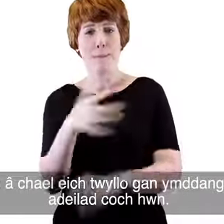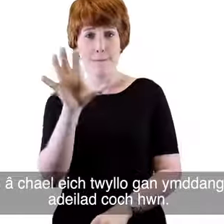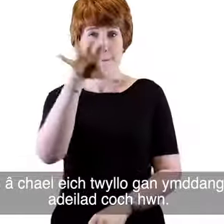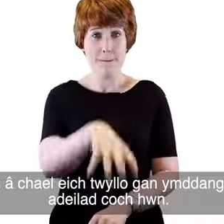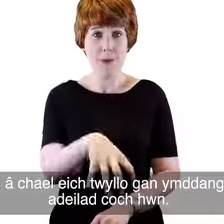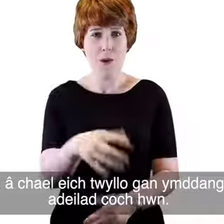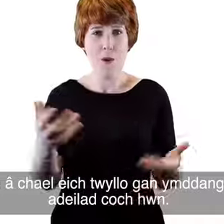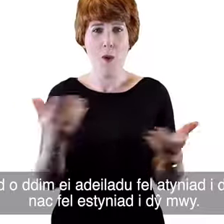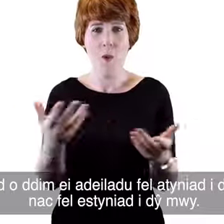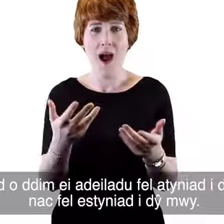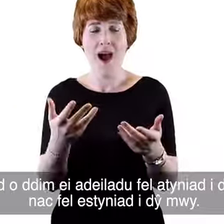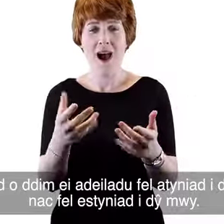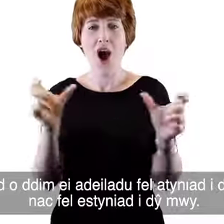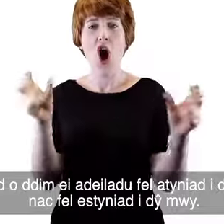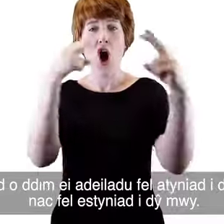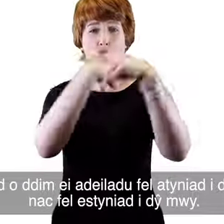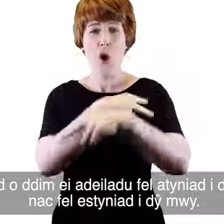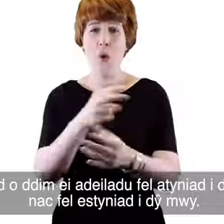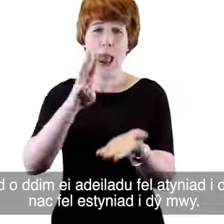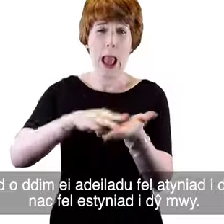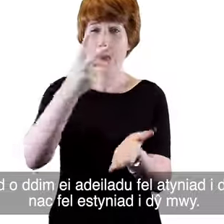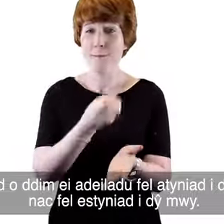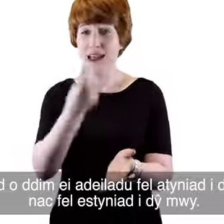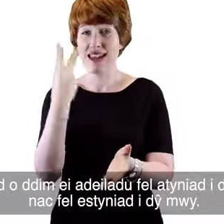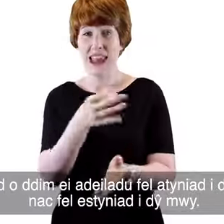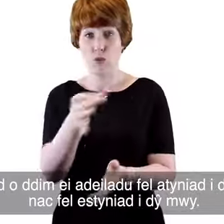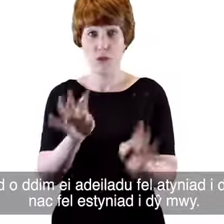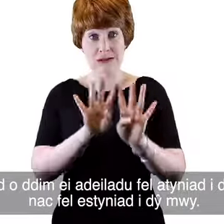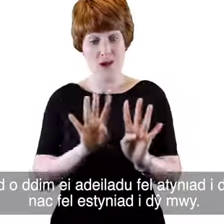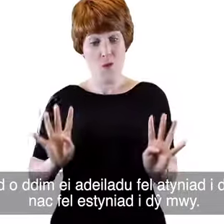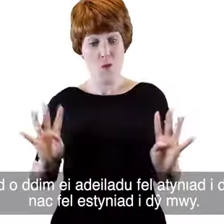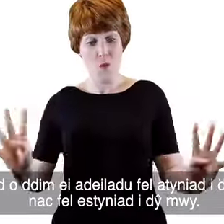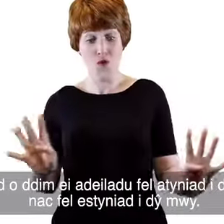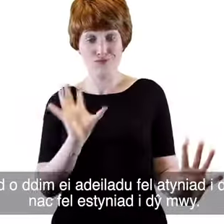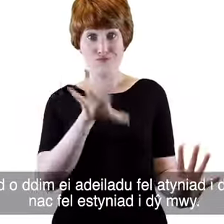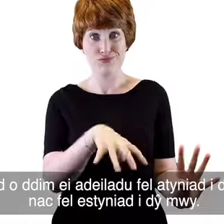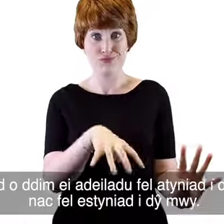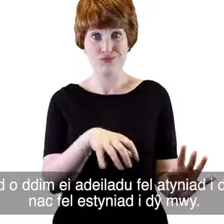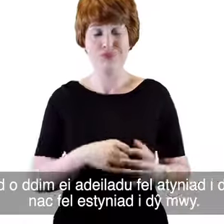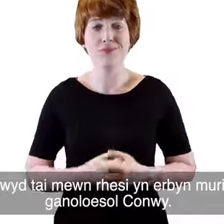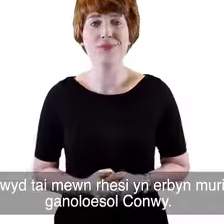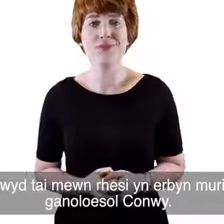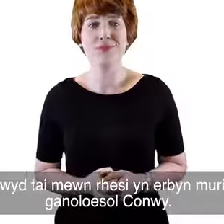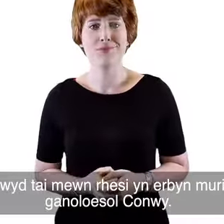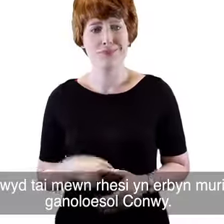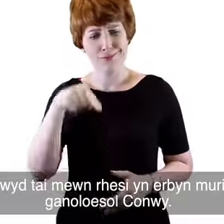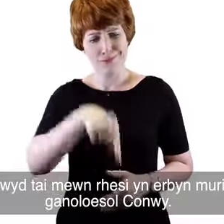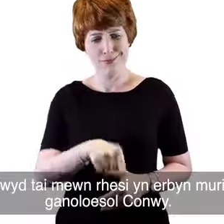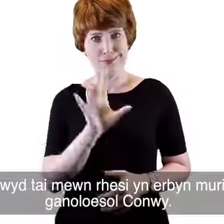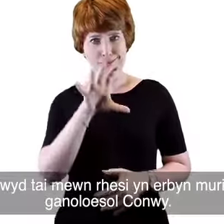cochon. Chafodd o ddim ei adolydu fel atyniad i drwystiaid, nac fel astyniad i ddim wy. Adeiladwyd tai mewn